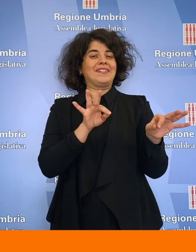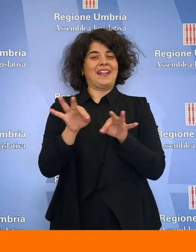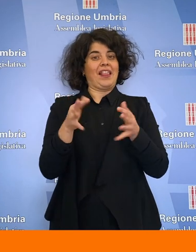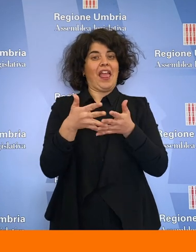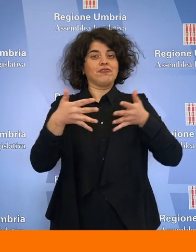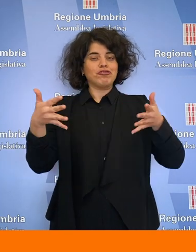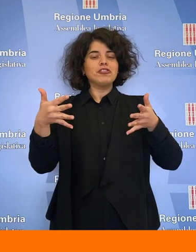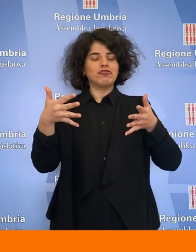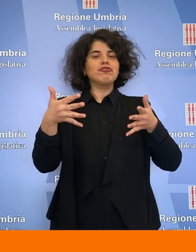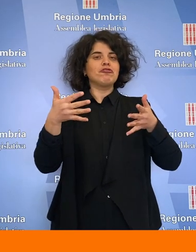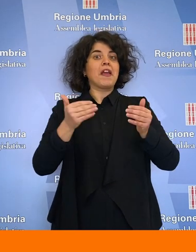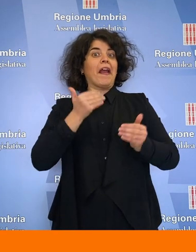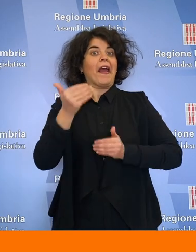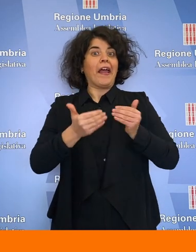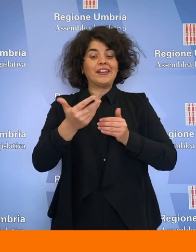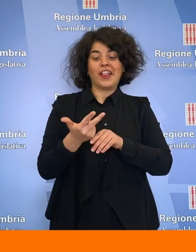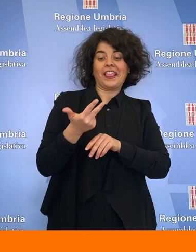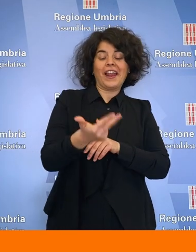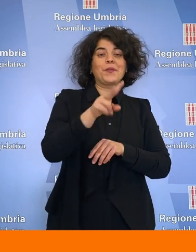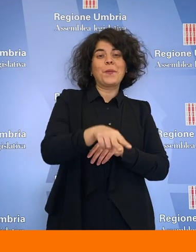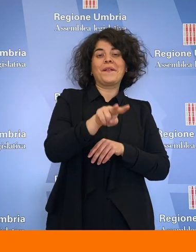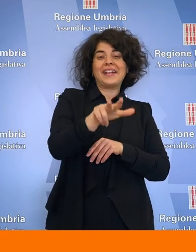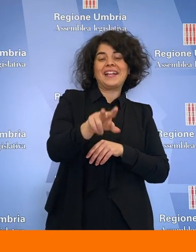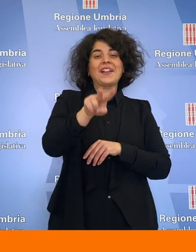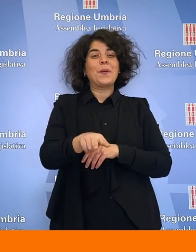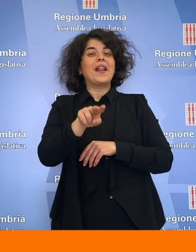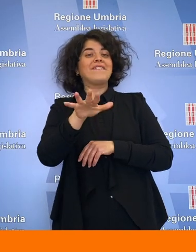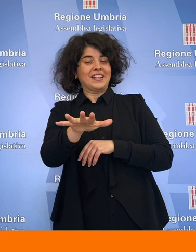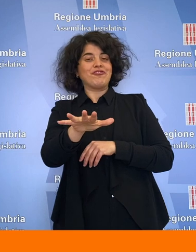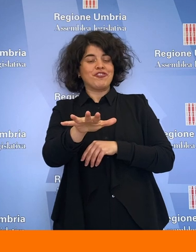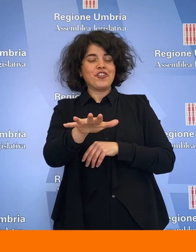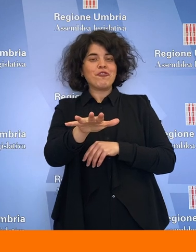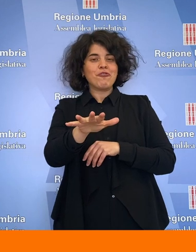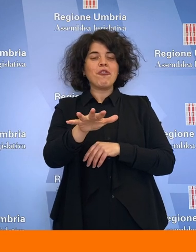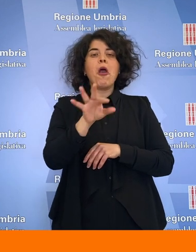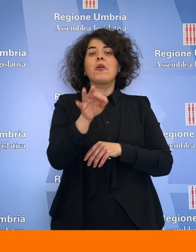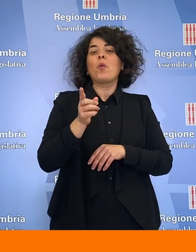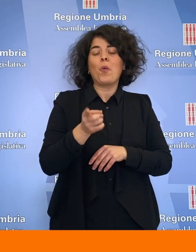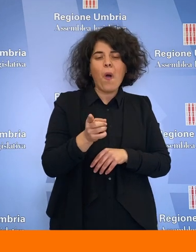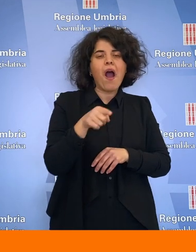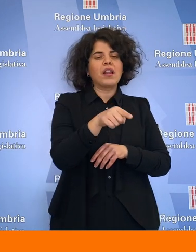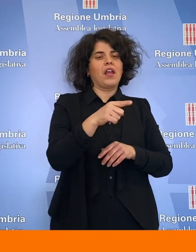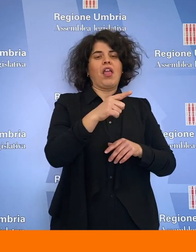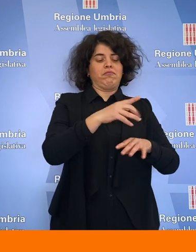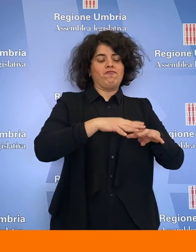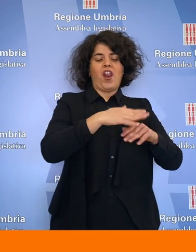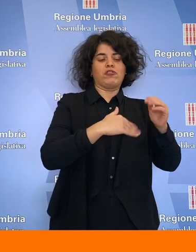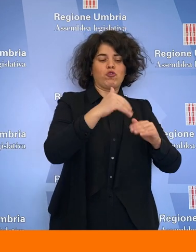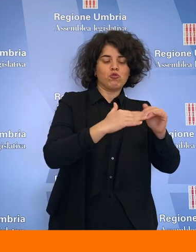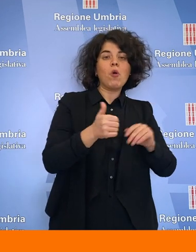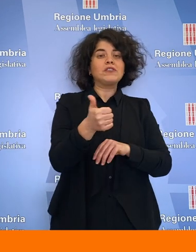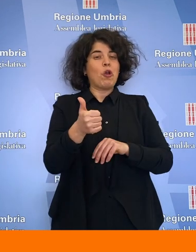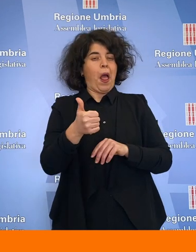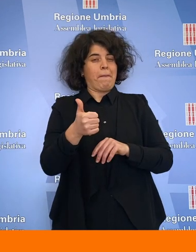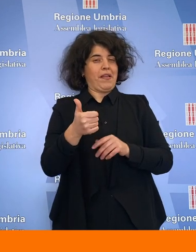-2025, nuove infrastrutture e lotta all'isolamento, crescita dell'aeroporto internazionale dell